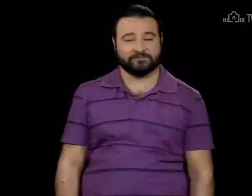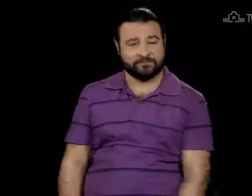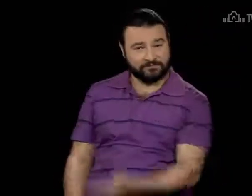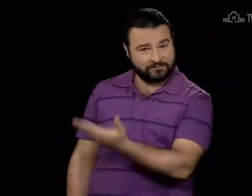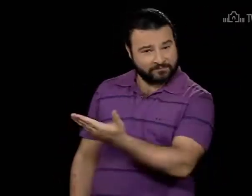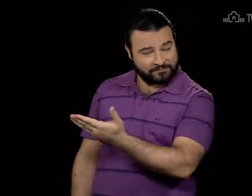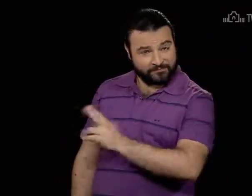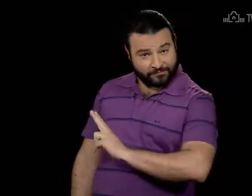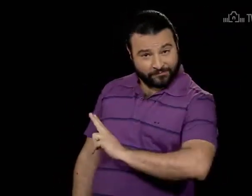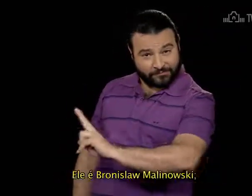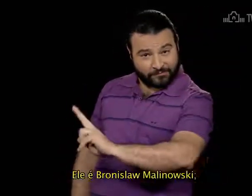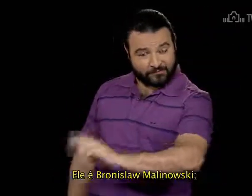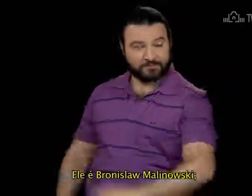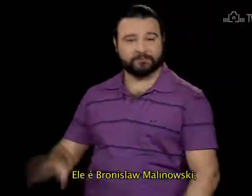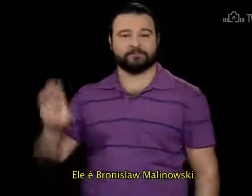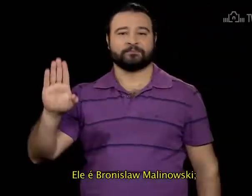Ele é...